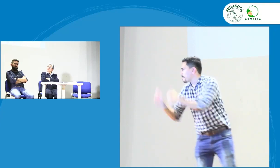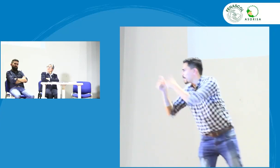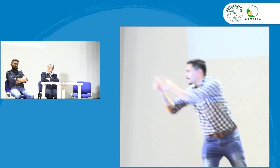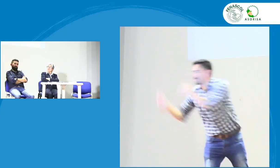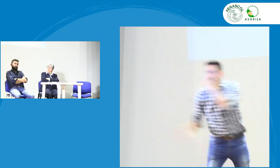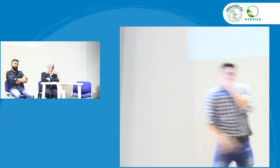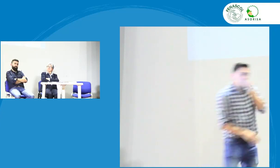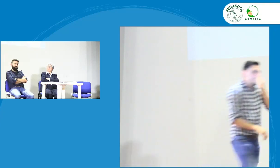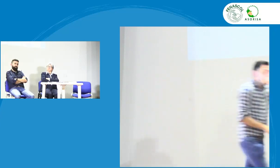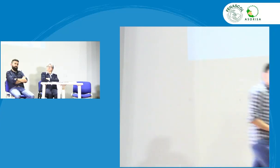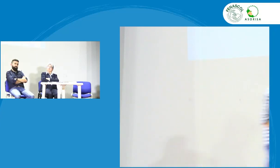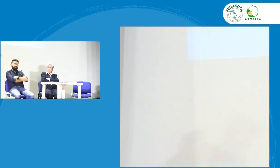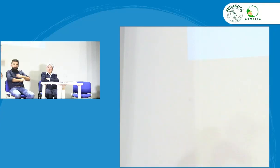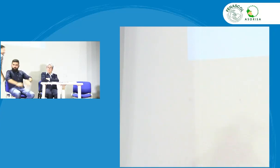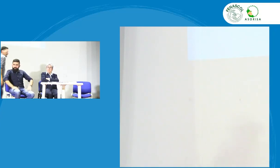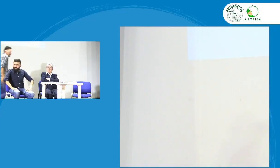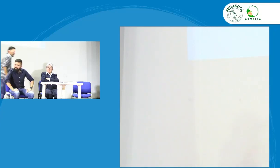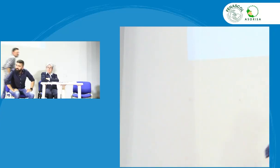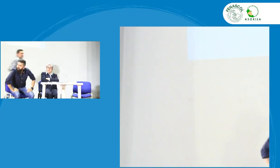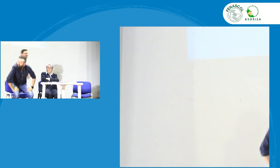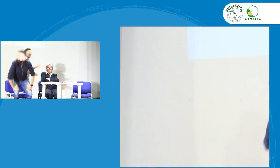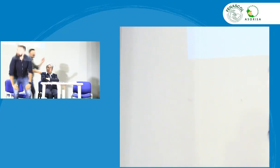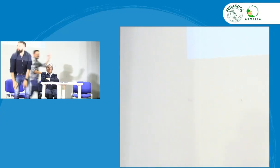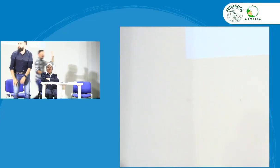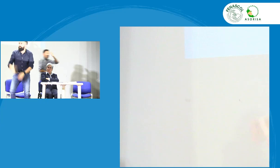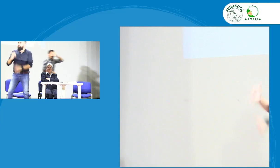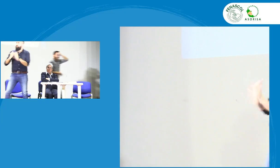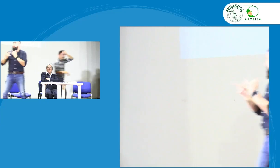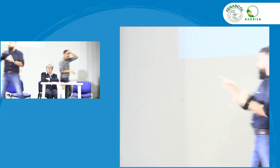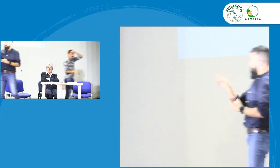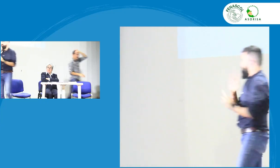para alinear estos planes estratégicos y de acción de las entidades